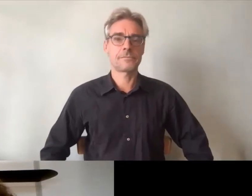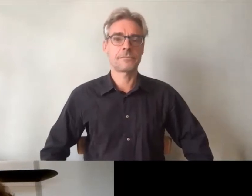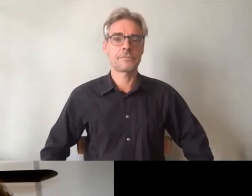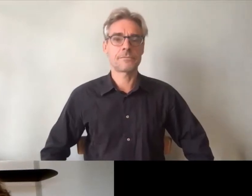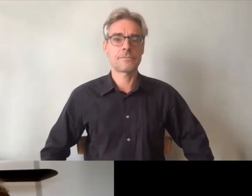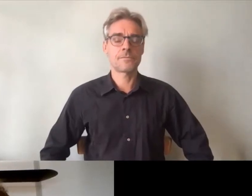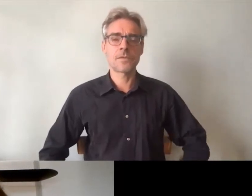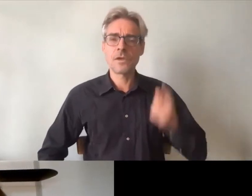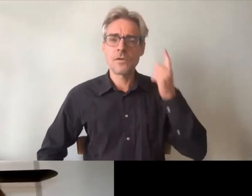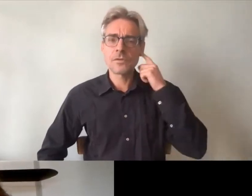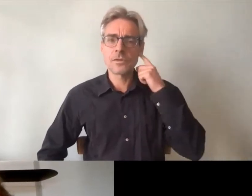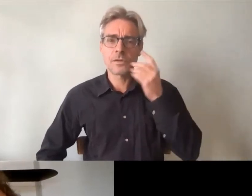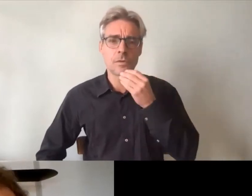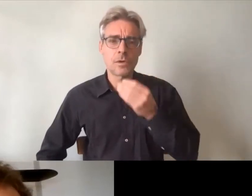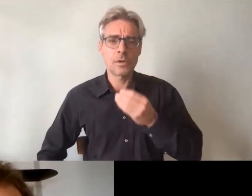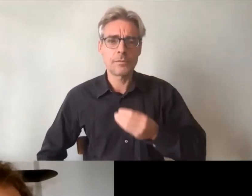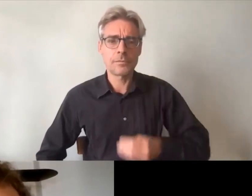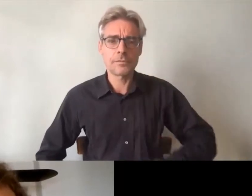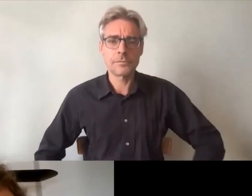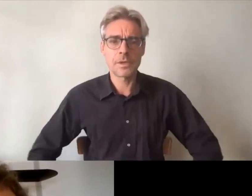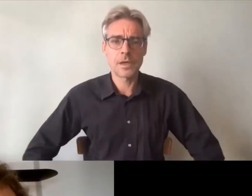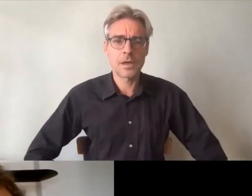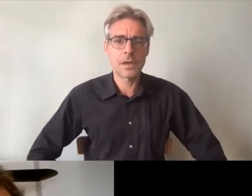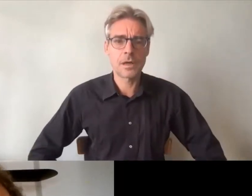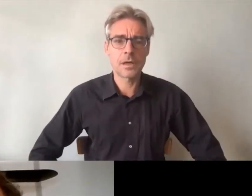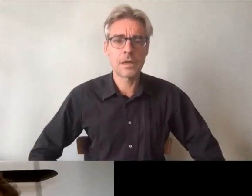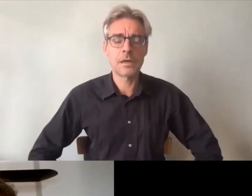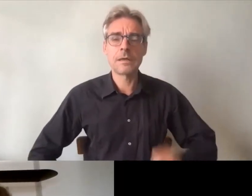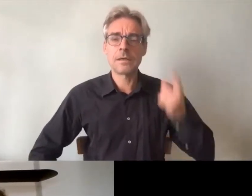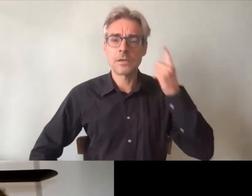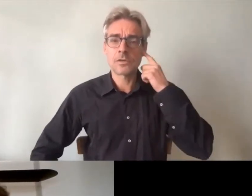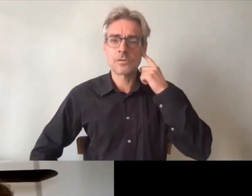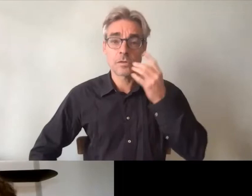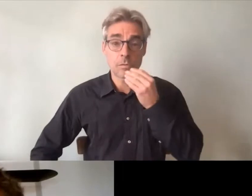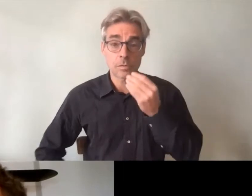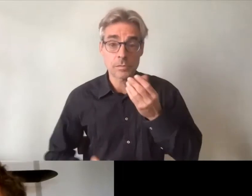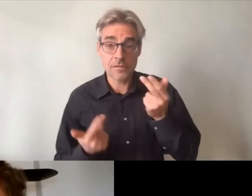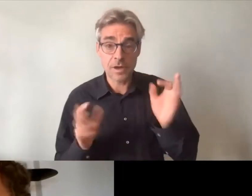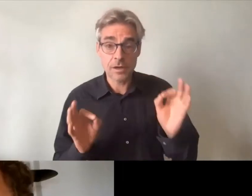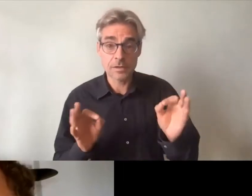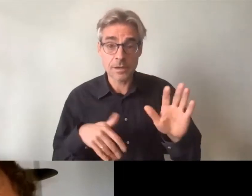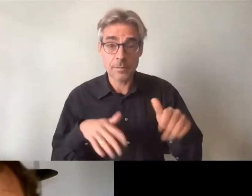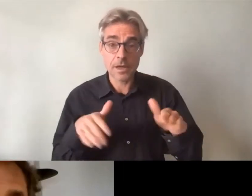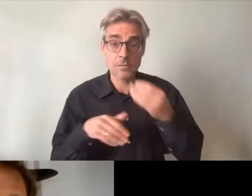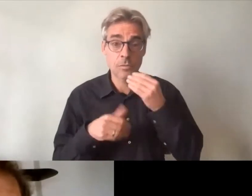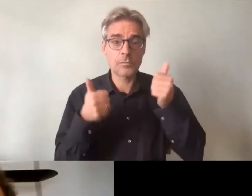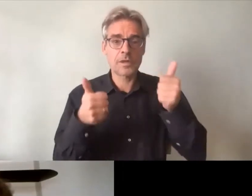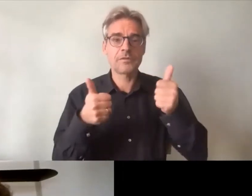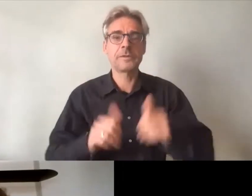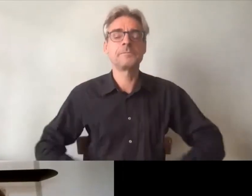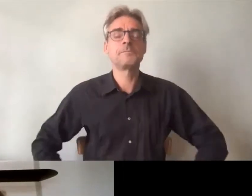Philippe, vous nous entendez ? Vous avez la parole. Je vous entends. Est-ce que vous m'entendez aussi ? Parfait.